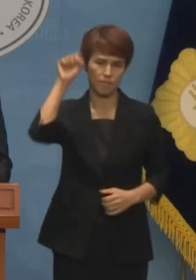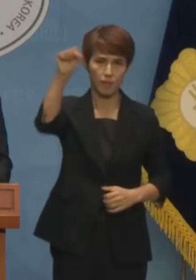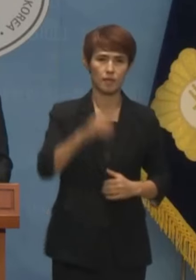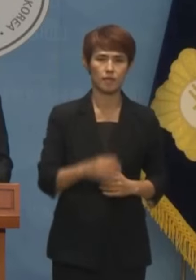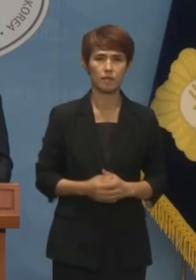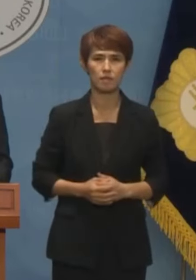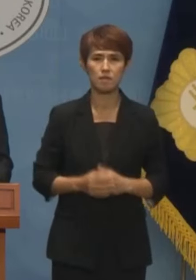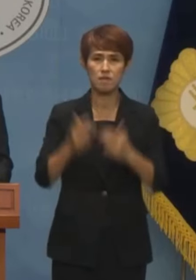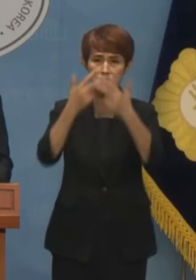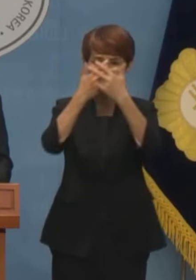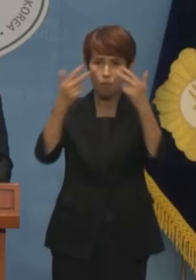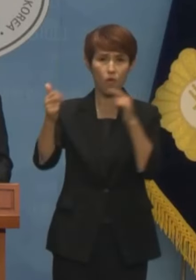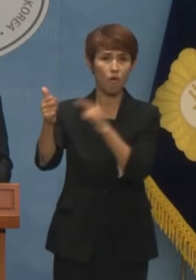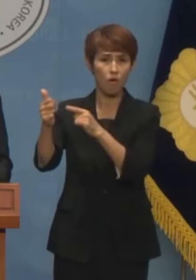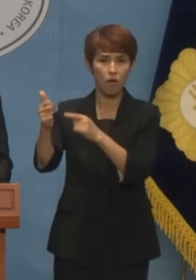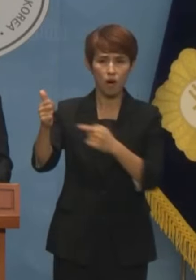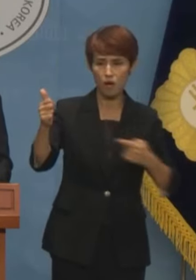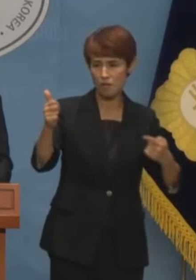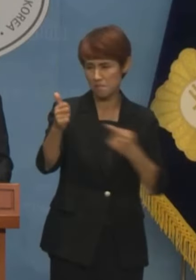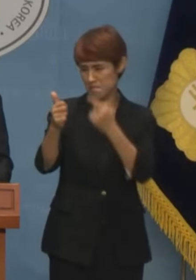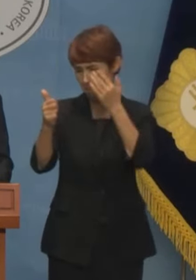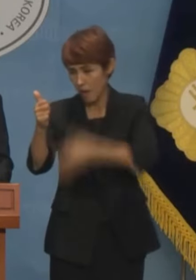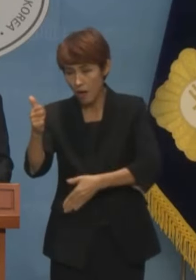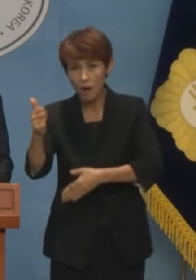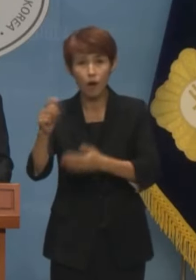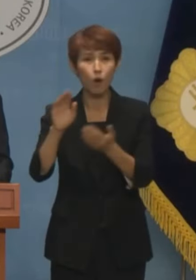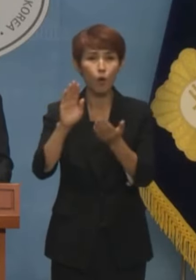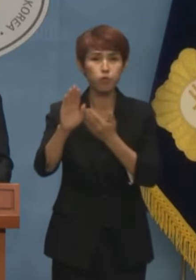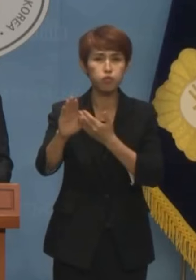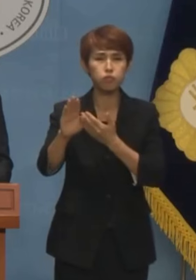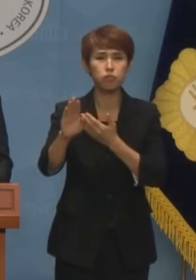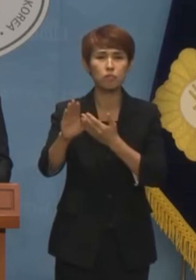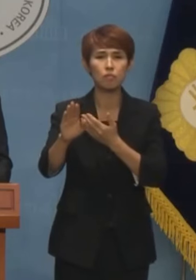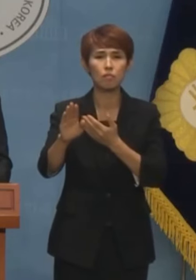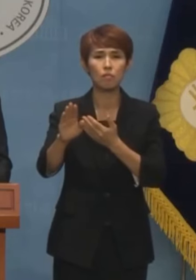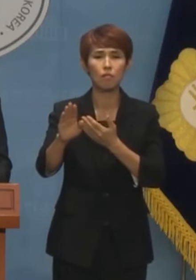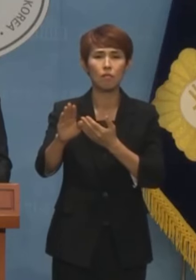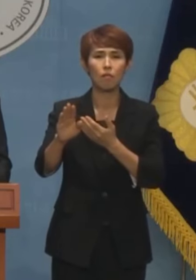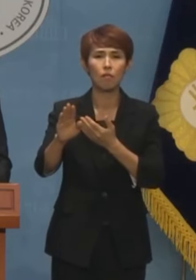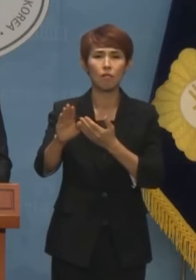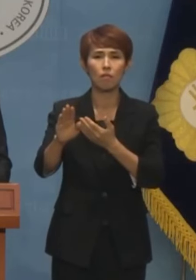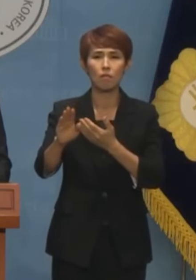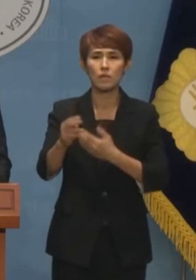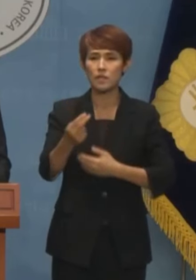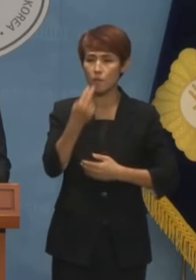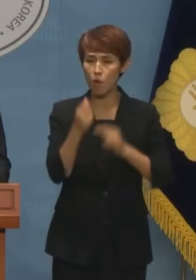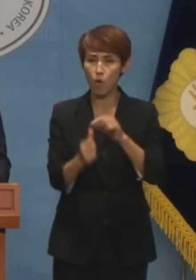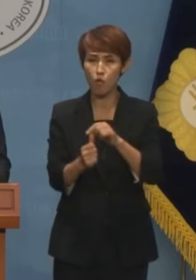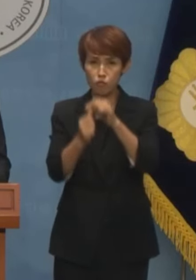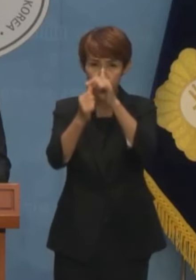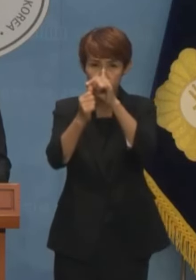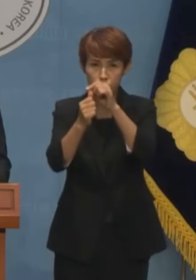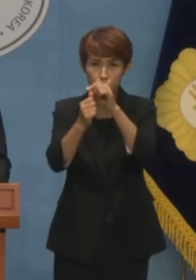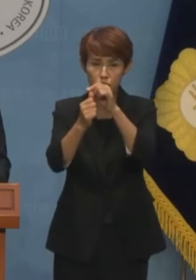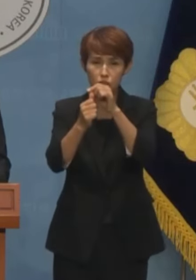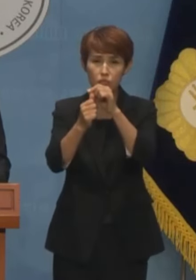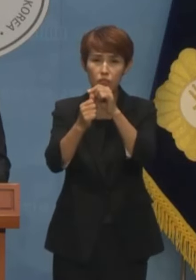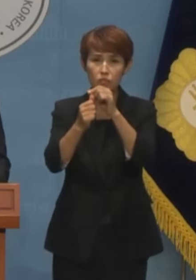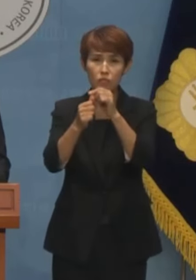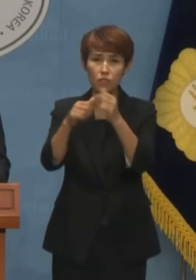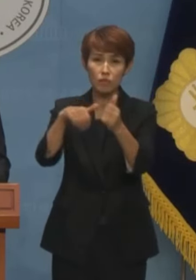이재명 전 대표 피습 이후 생명을 구하는 과정에는 어떠한 위법 행위도